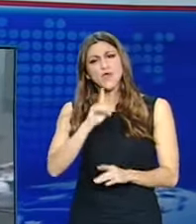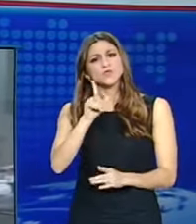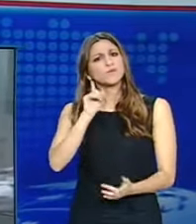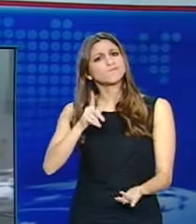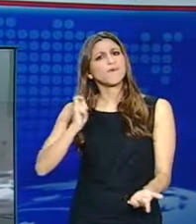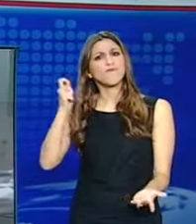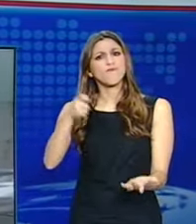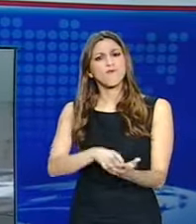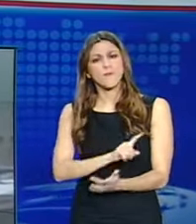προς το δημόσιο.